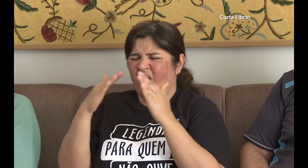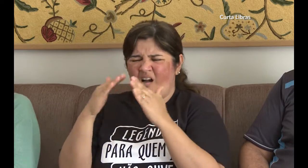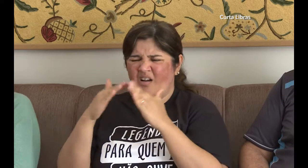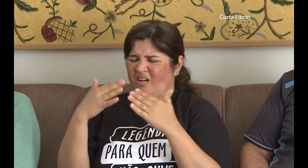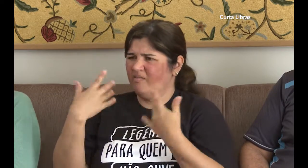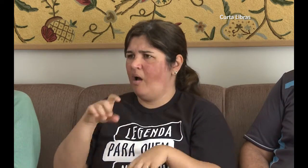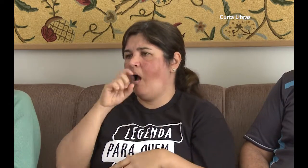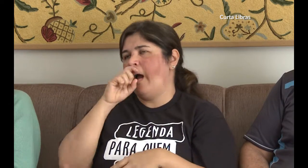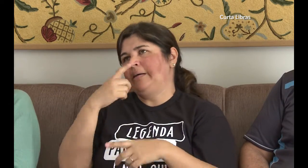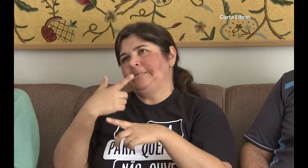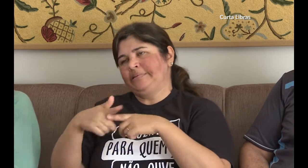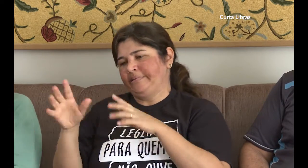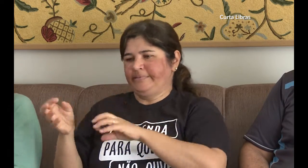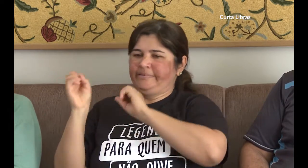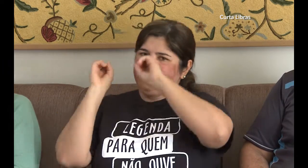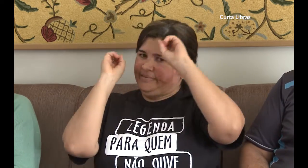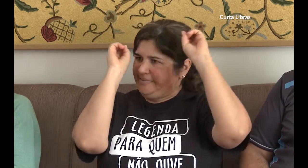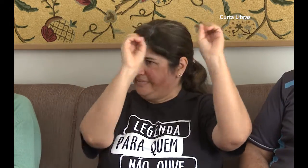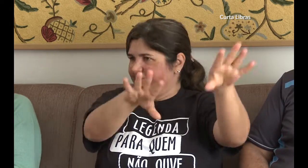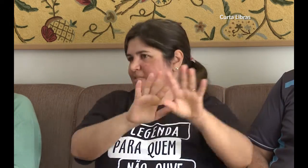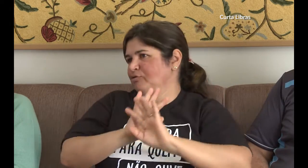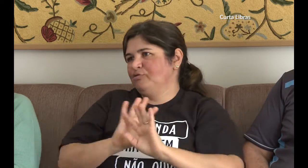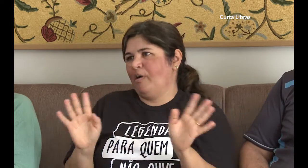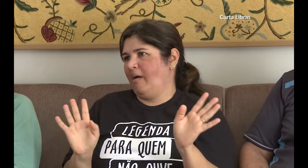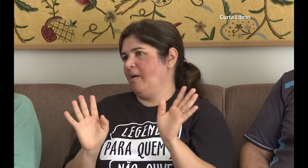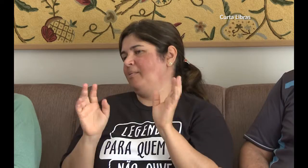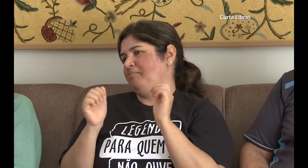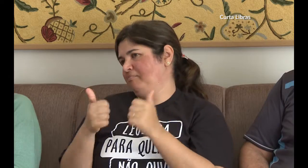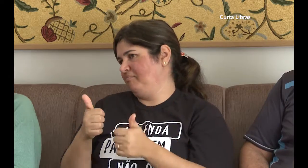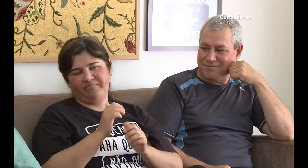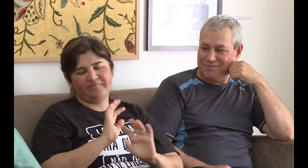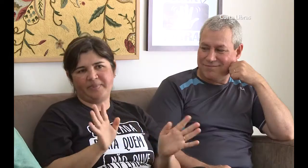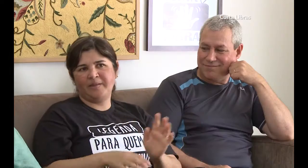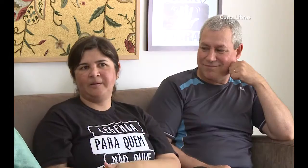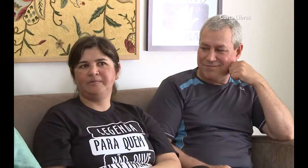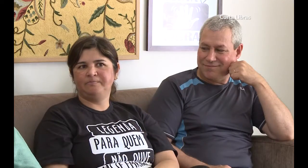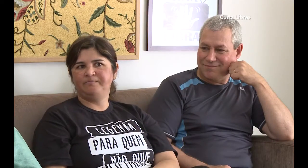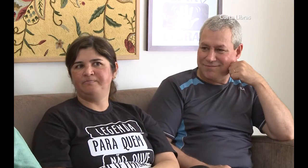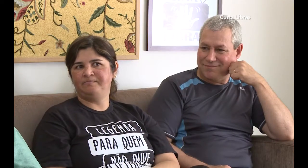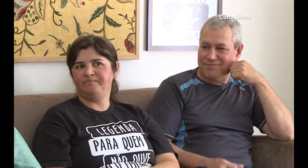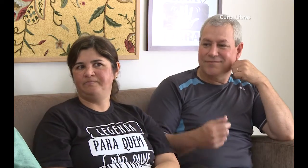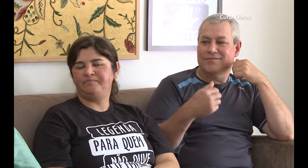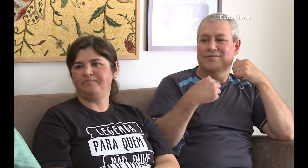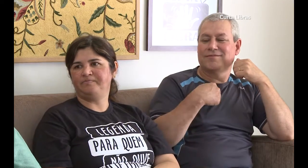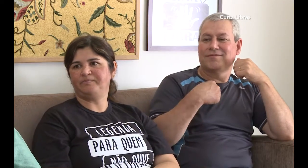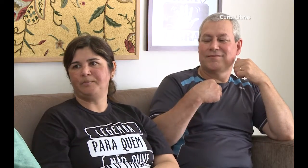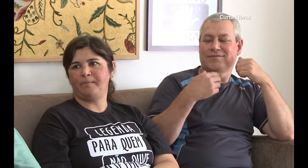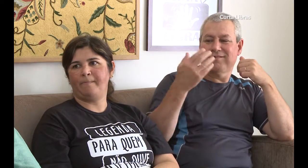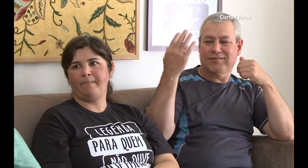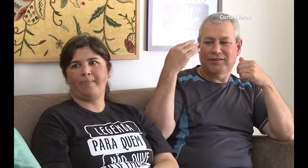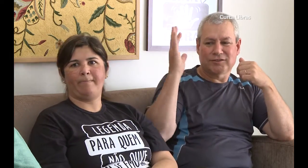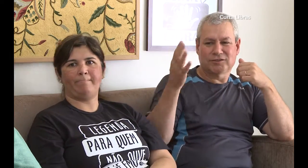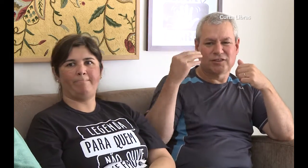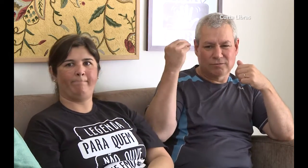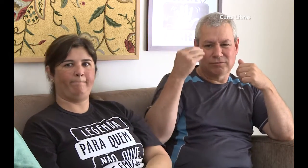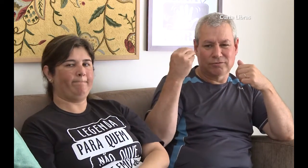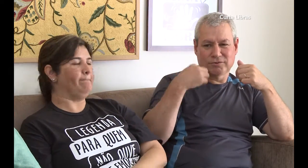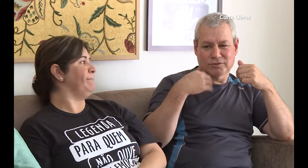de sinais. Então eu não queria ficar naquele lugar. Eu preferia ir para casa. Eu antes já tive experiências com